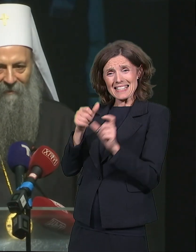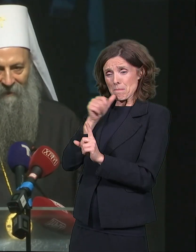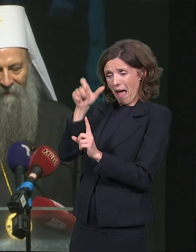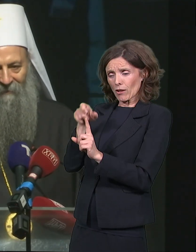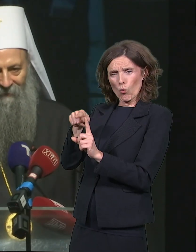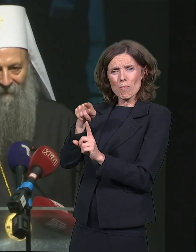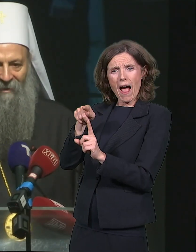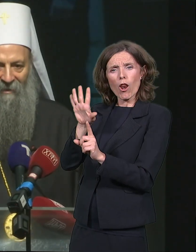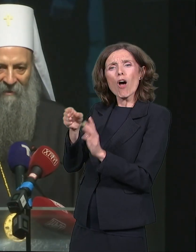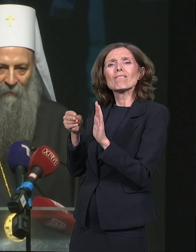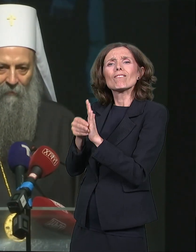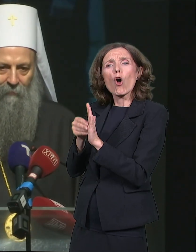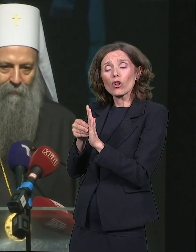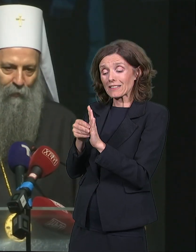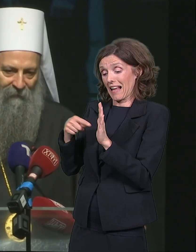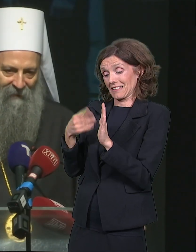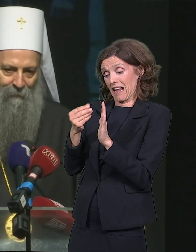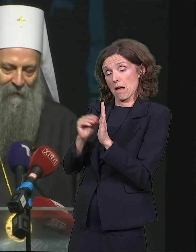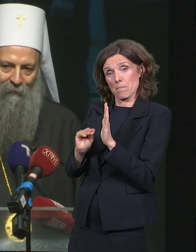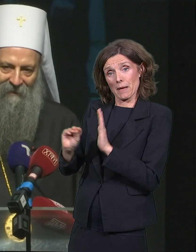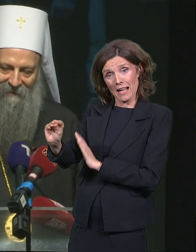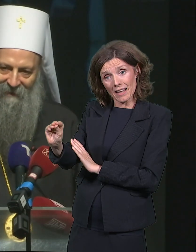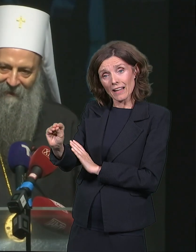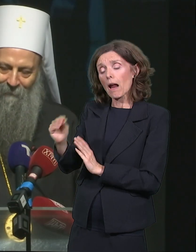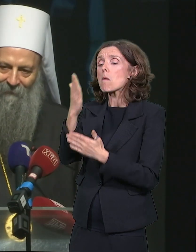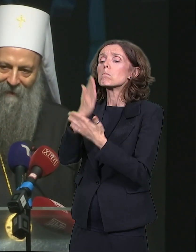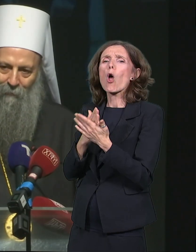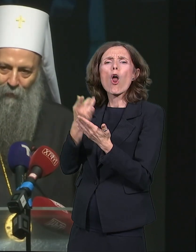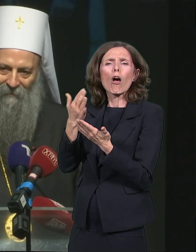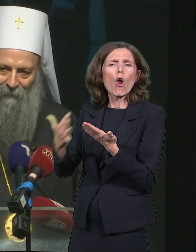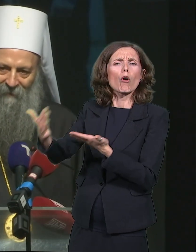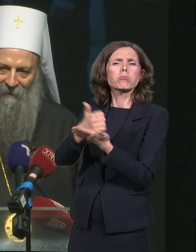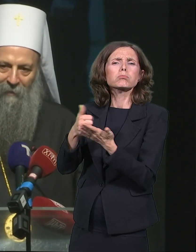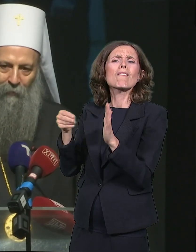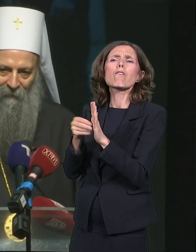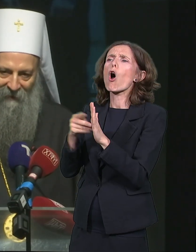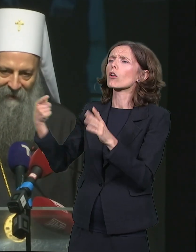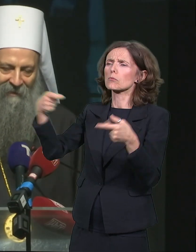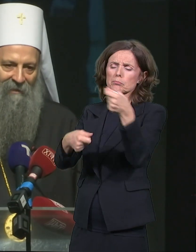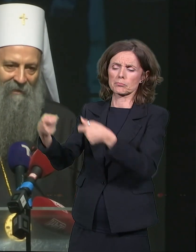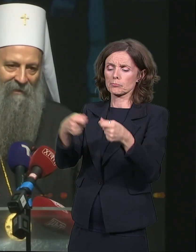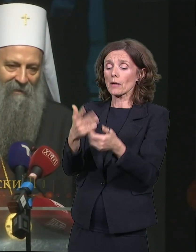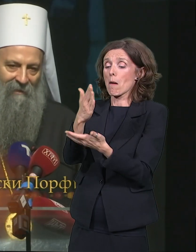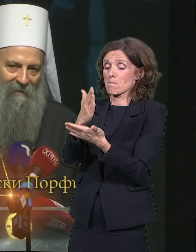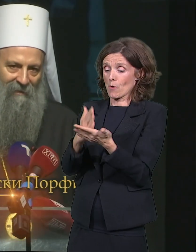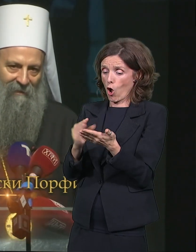jedan veliki deo, polovina prihoda se daje bogosloviji, a polovina